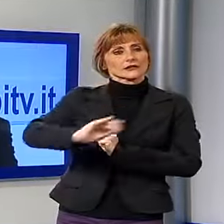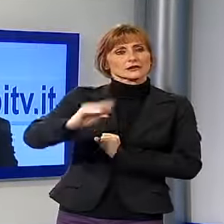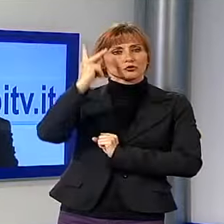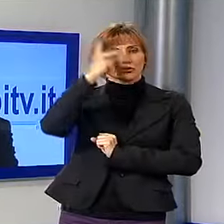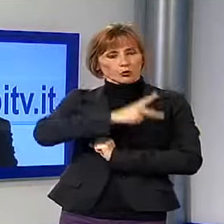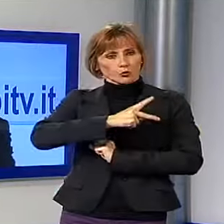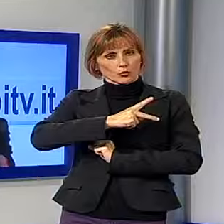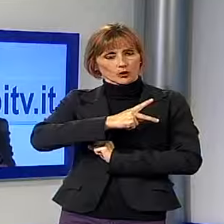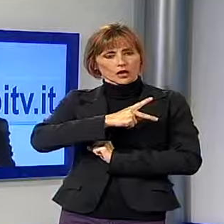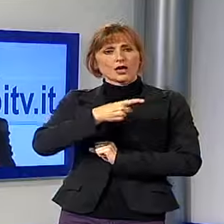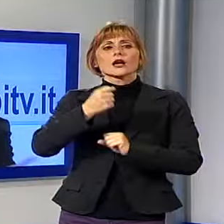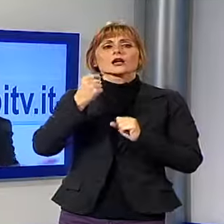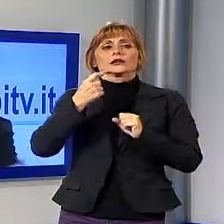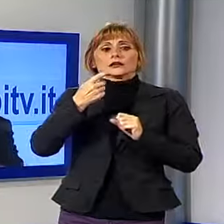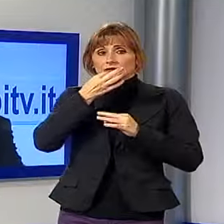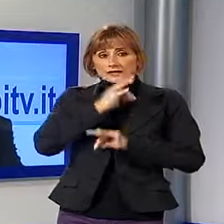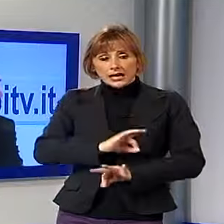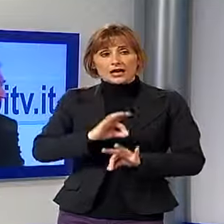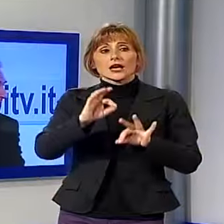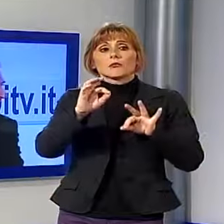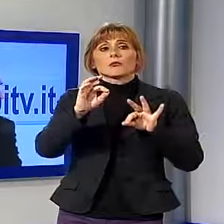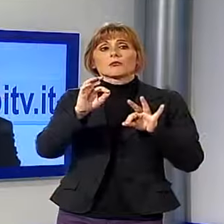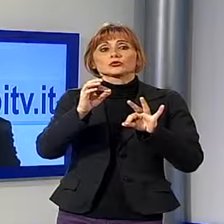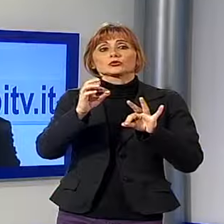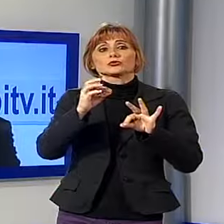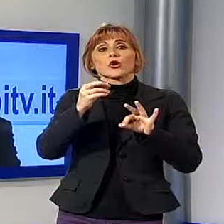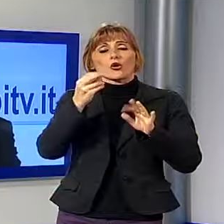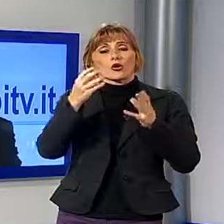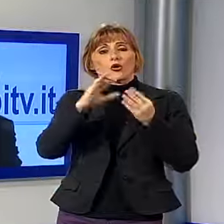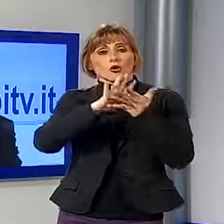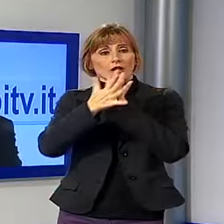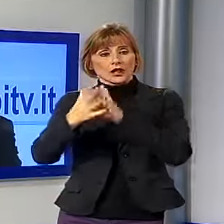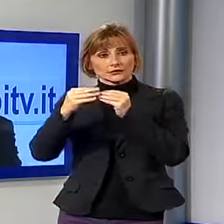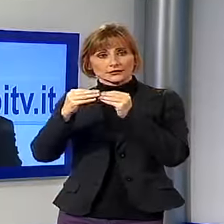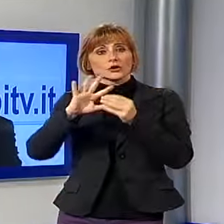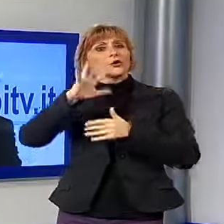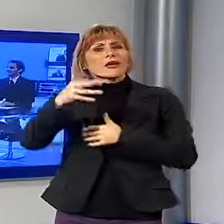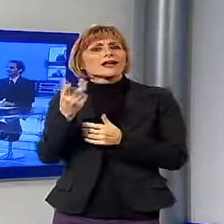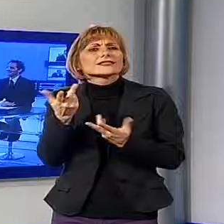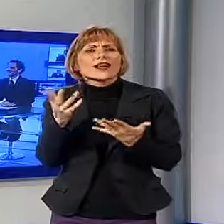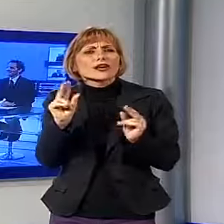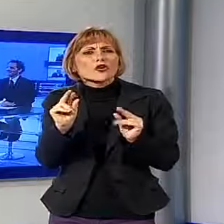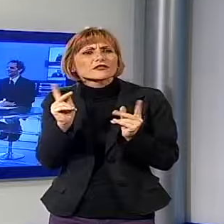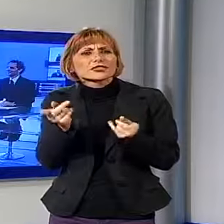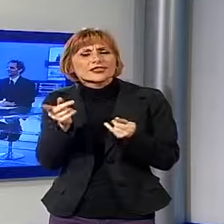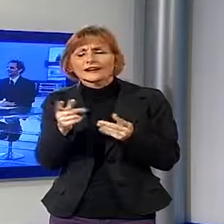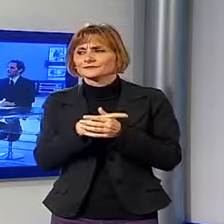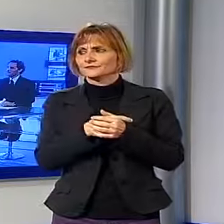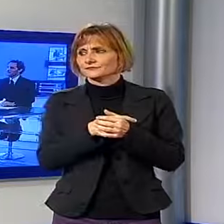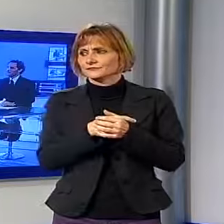che ha chiamato Peter Greenaway si è realizzato. L'altra chicca? L'altra chicca è l'omaggio